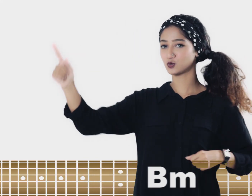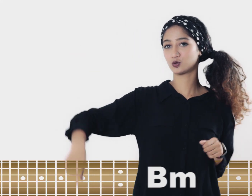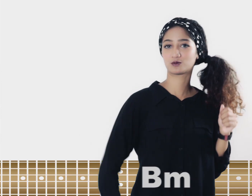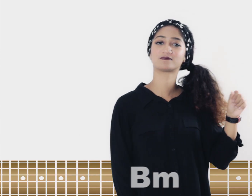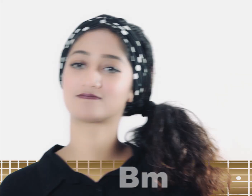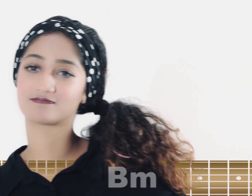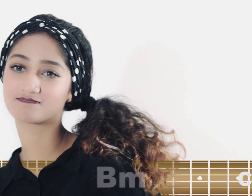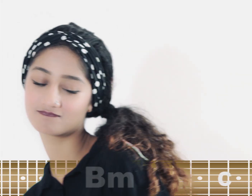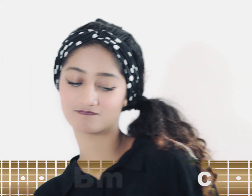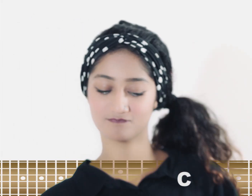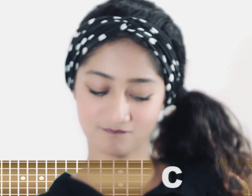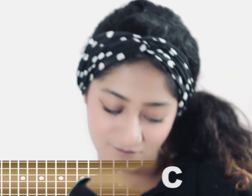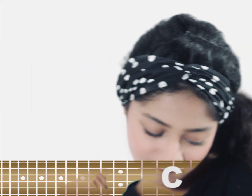Terima kasih telah Terima kasih